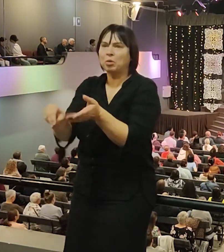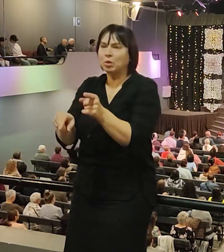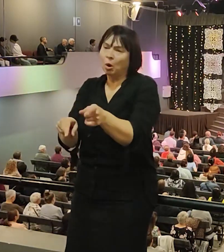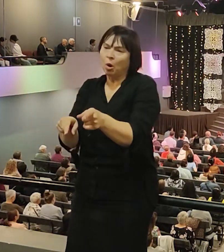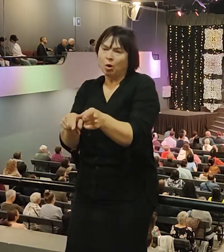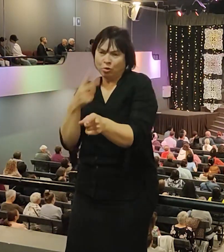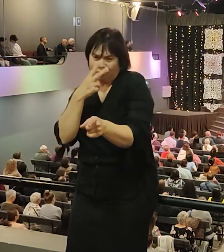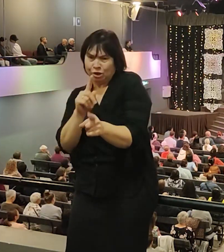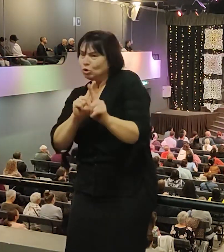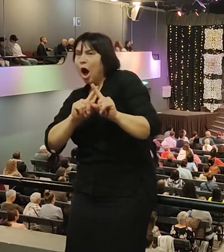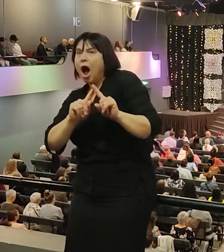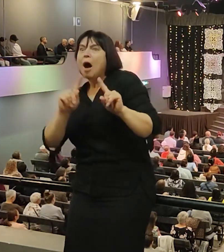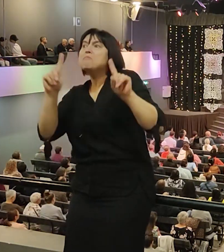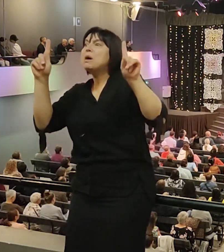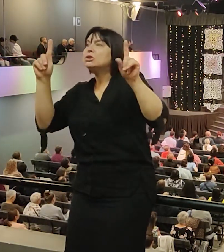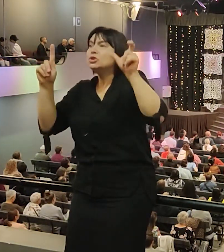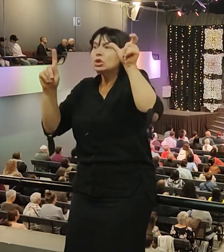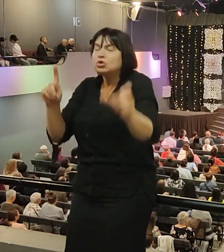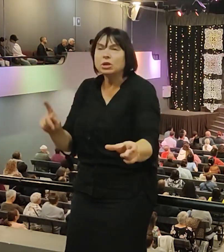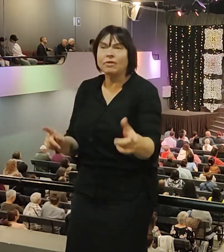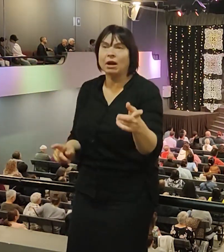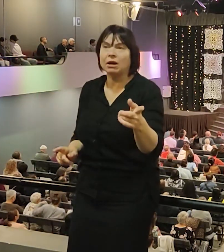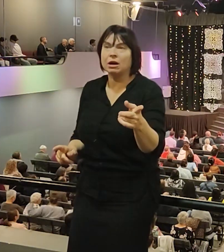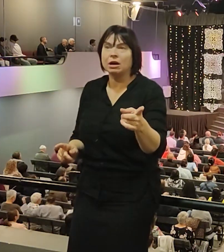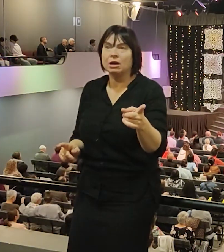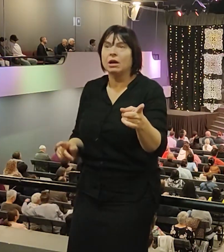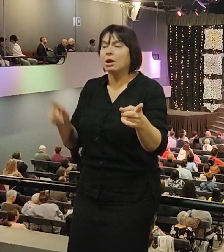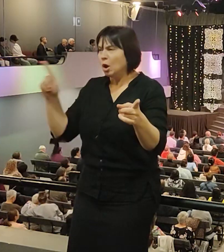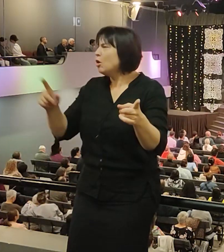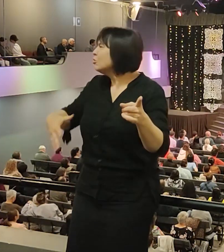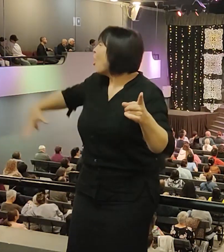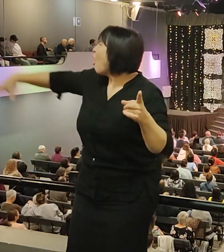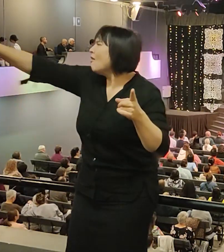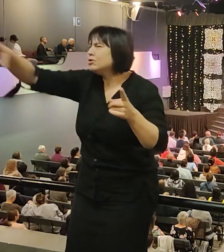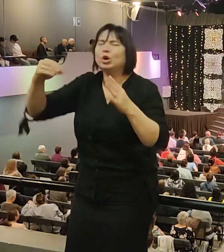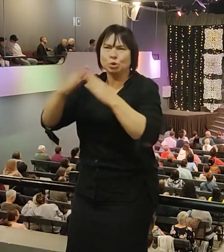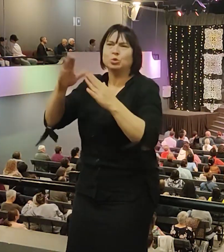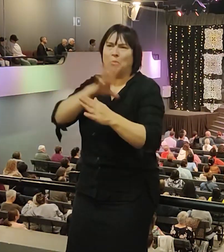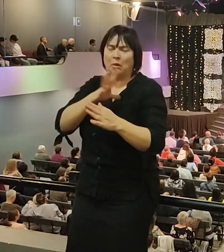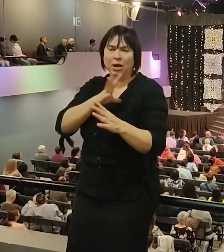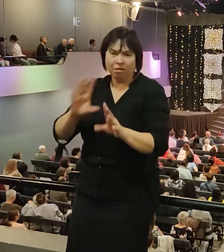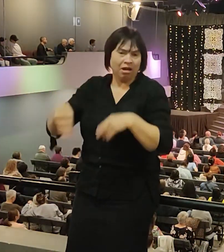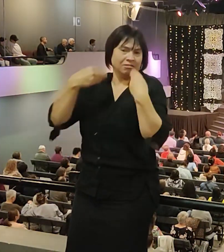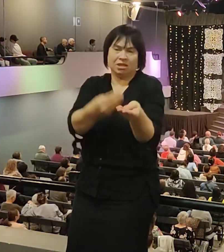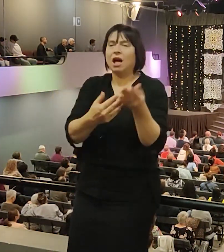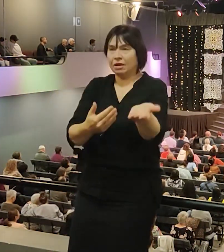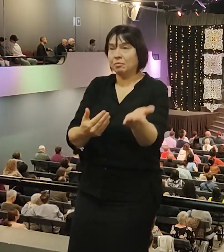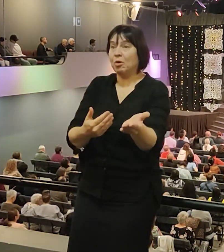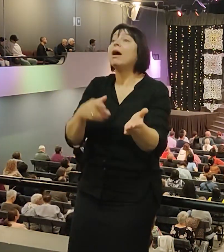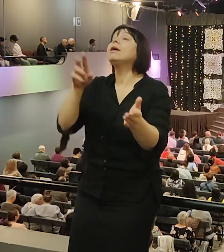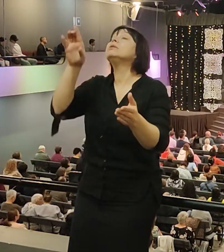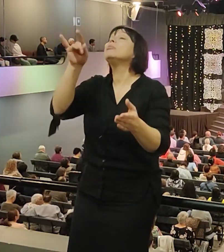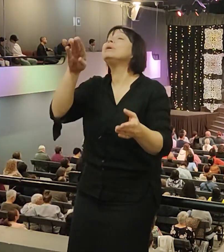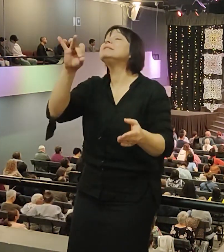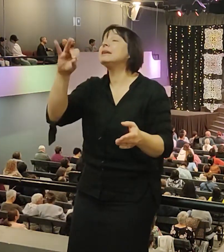раб, но особый человек. Поэтому он ему дал все свое, что у него было. Бытие, глава 39. Описана эта